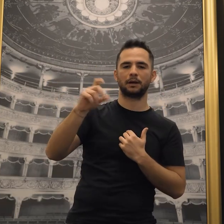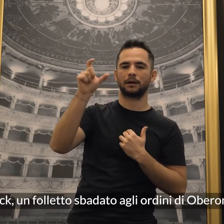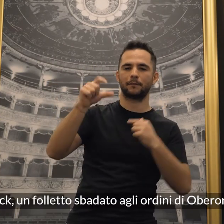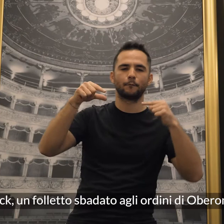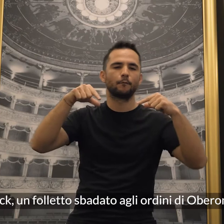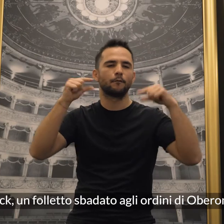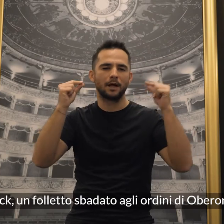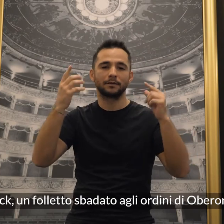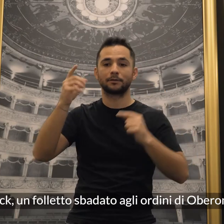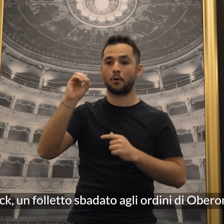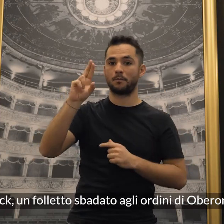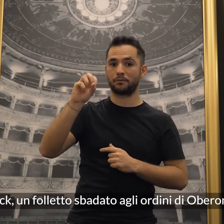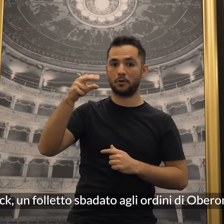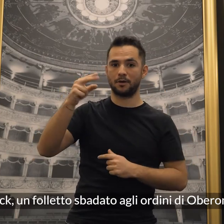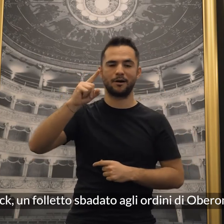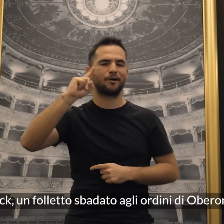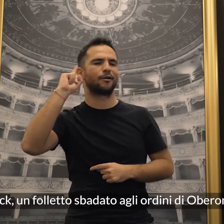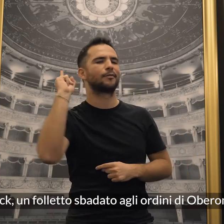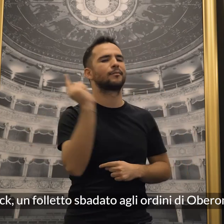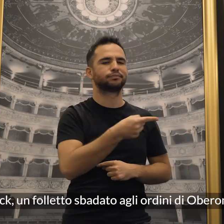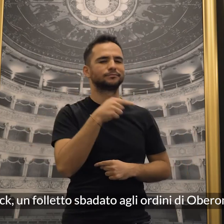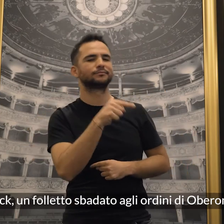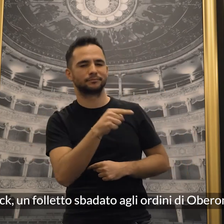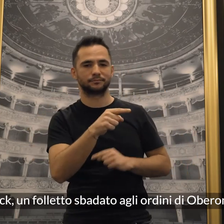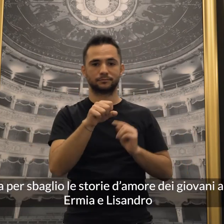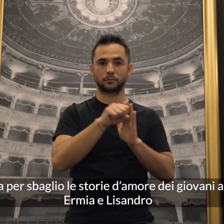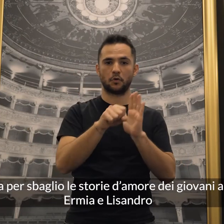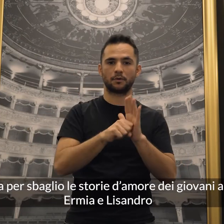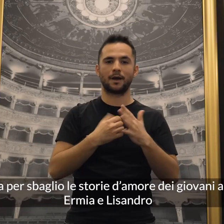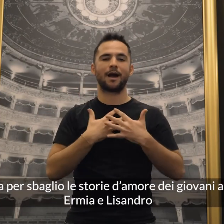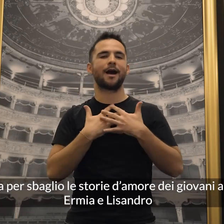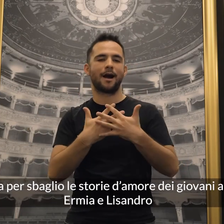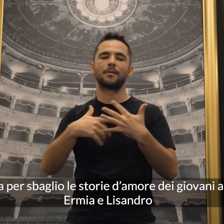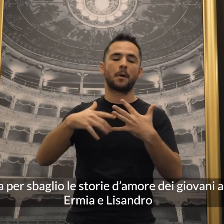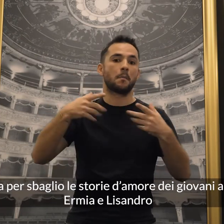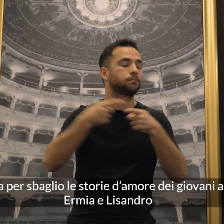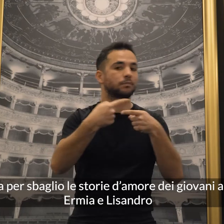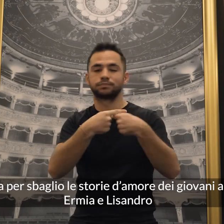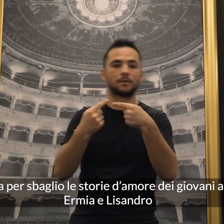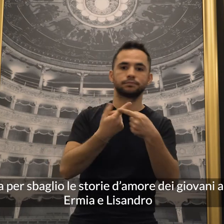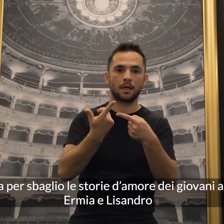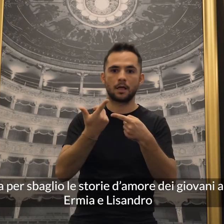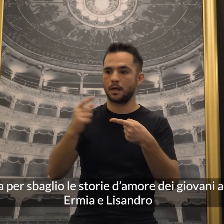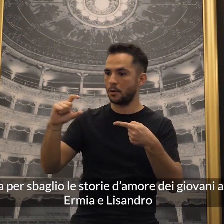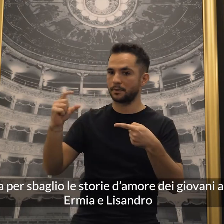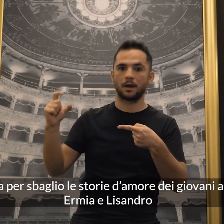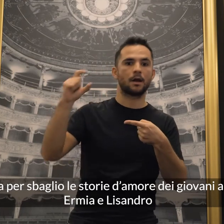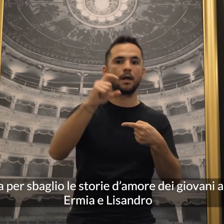Puck, un folletto sbadato agli ordini di Oberon, incrocia per sbaglio le storie d'amore dei giovani amanti,